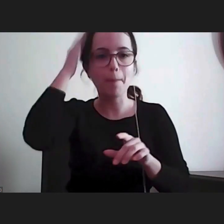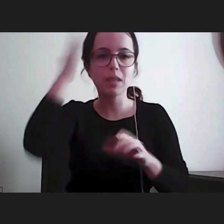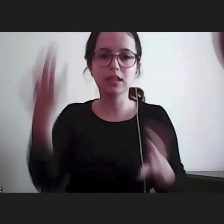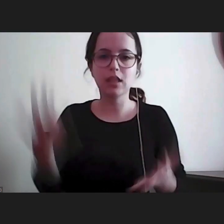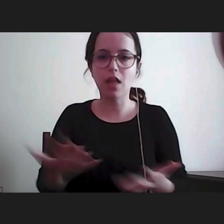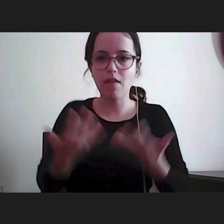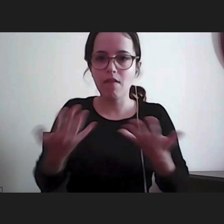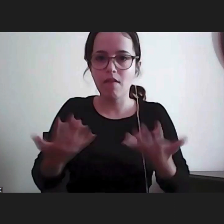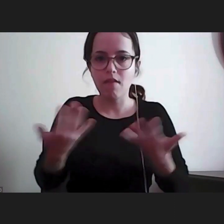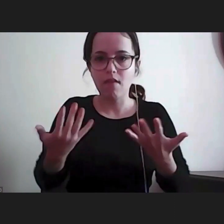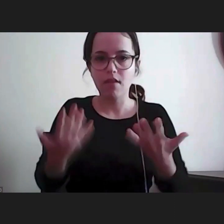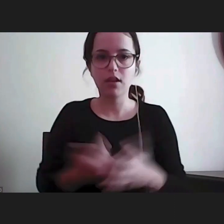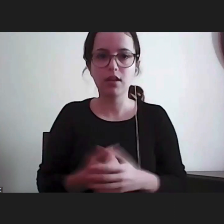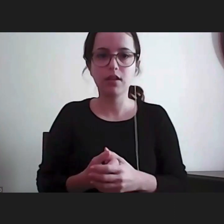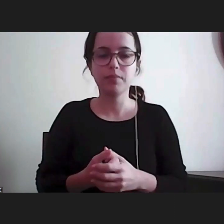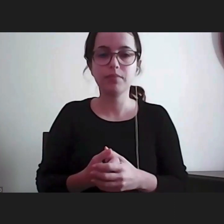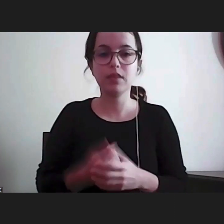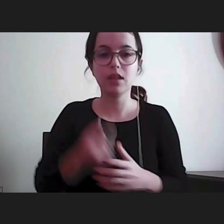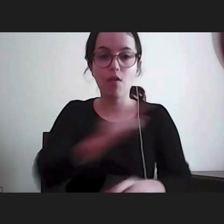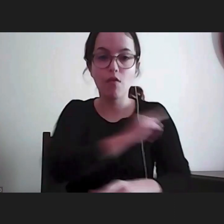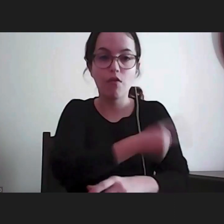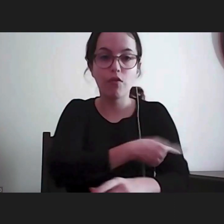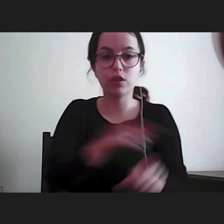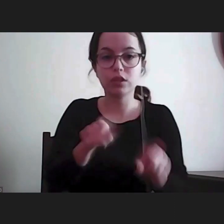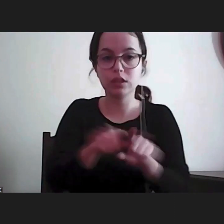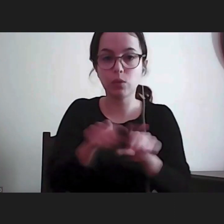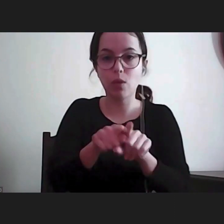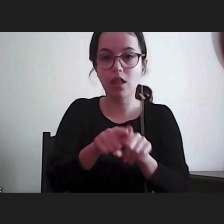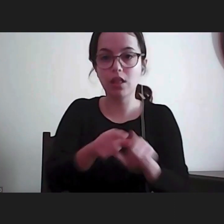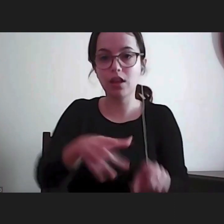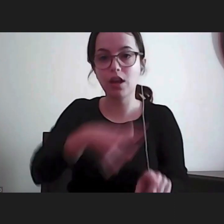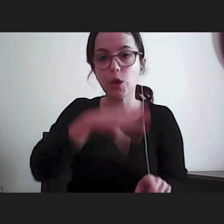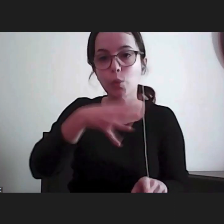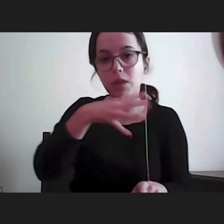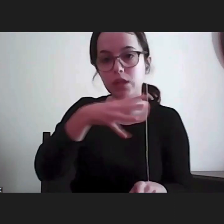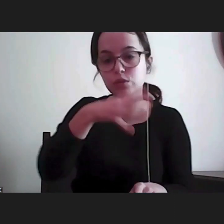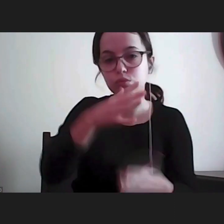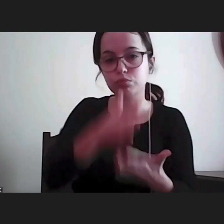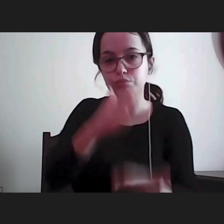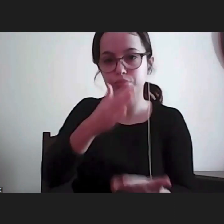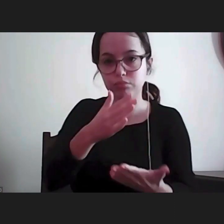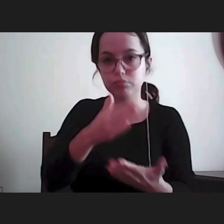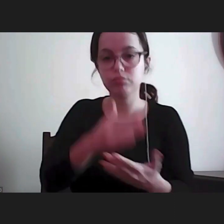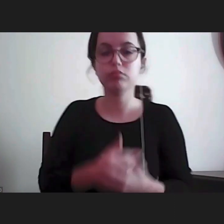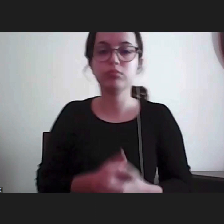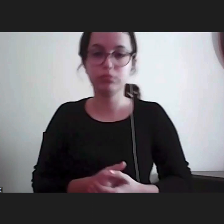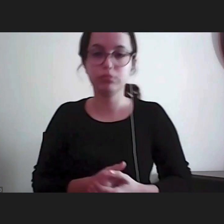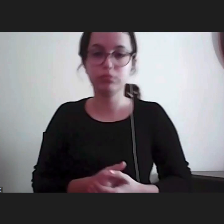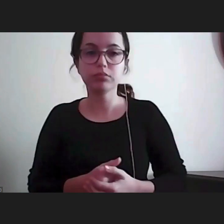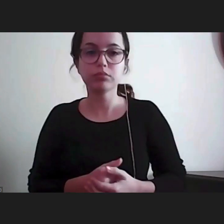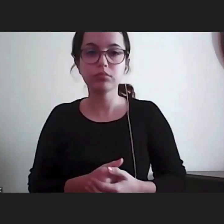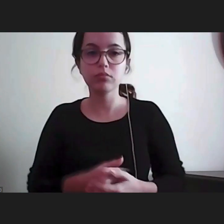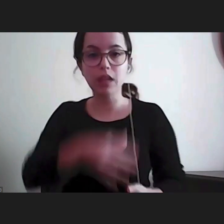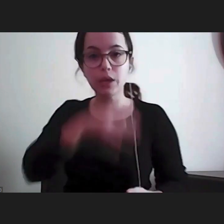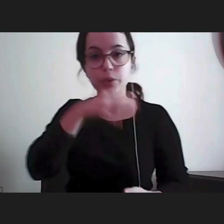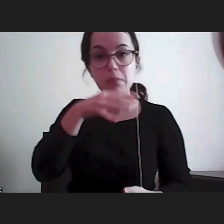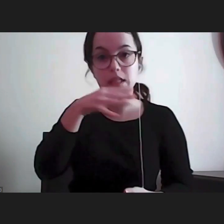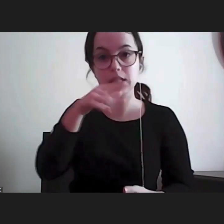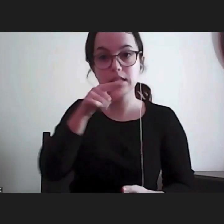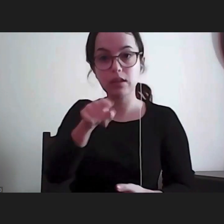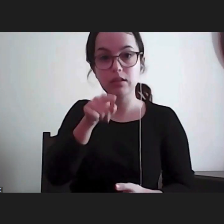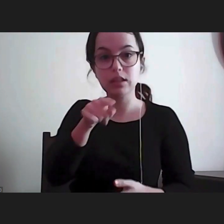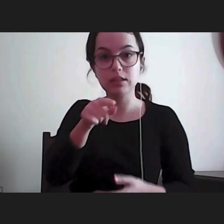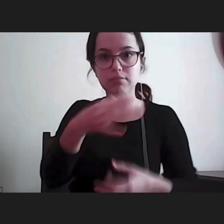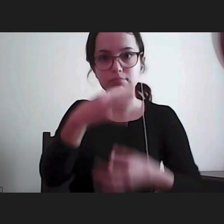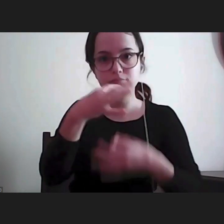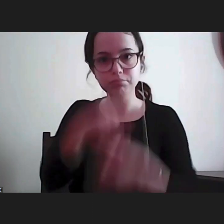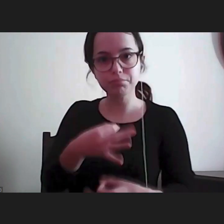força que terá, há de ser sempre a força dos seus argumentos, da boa, esperamos, argumentação que possa ser convincente,